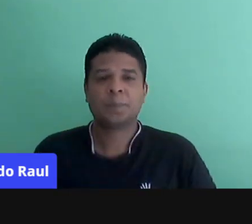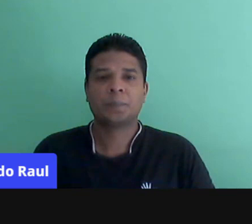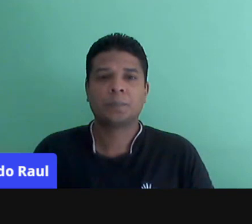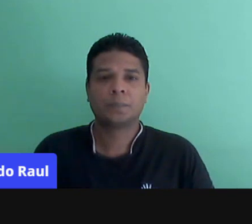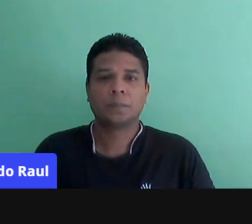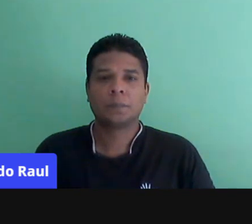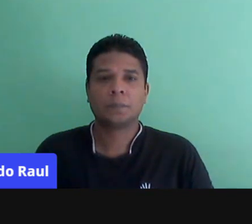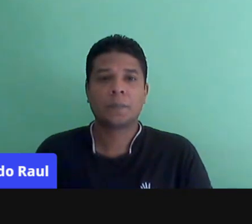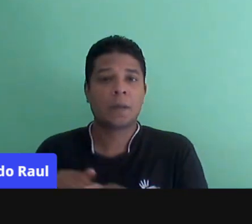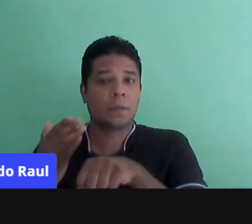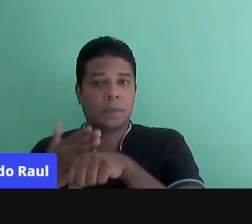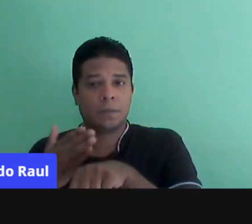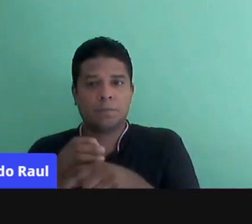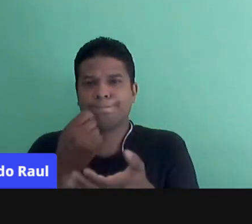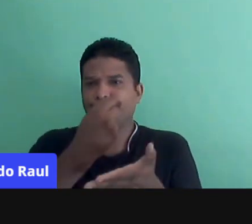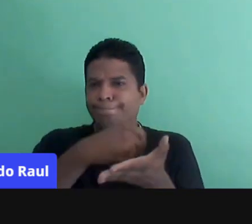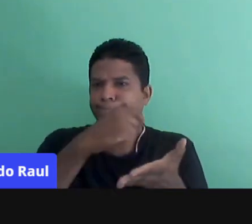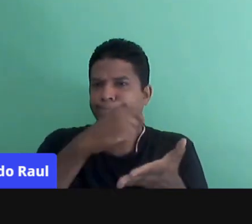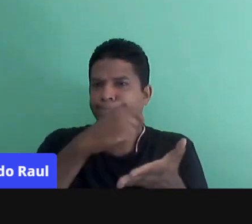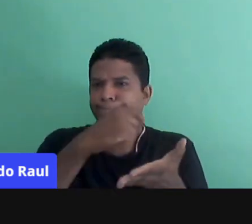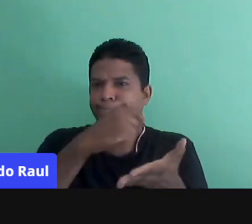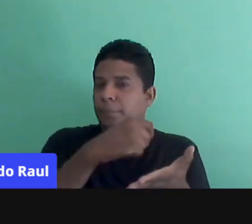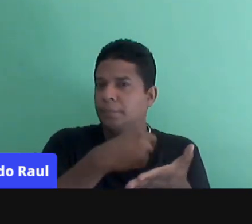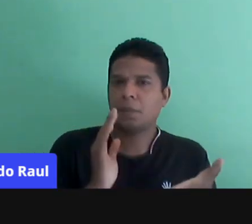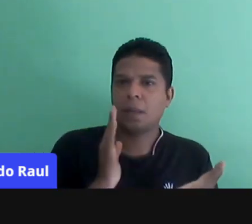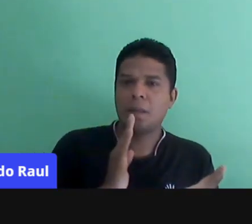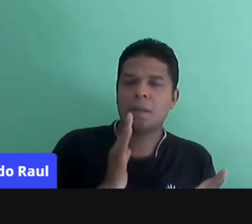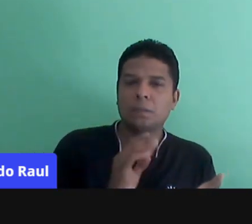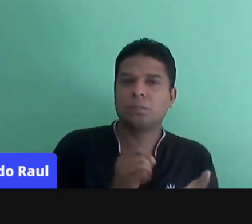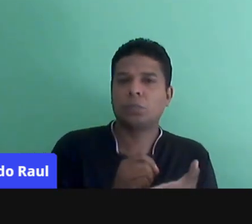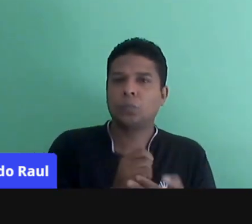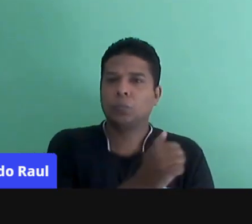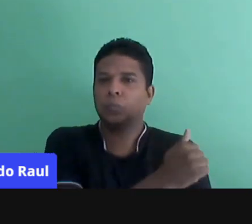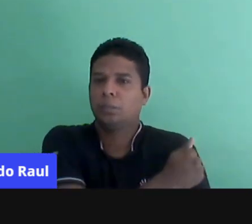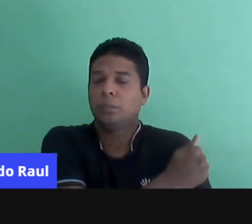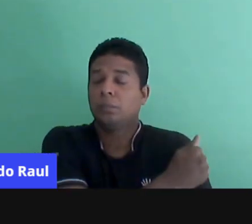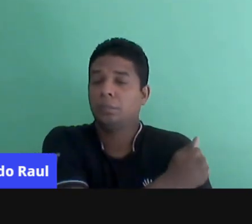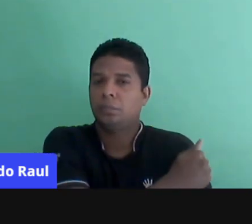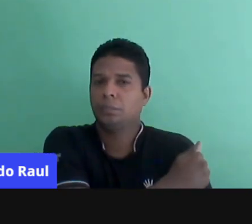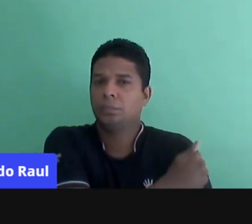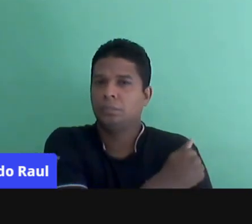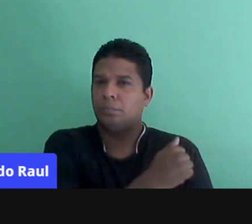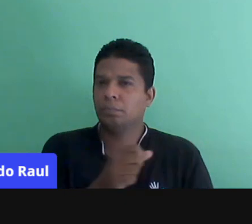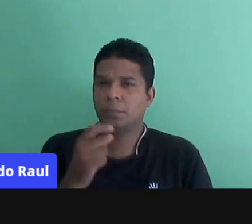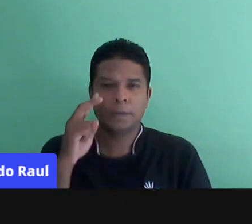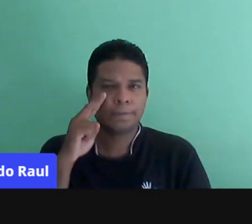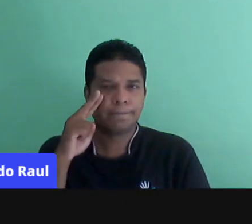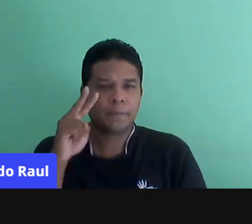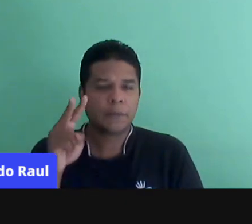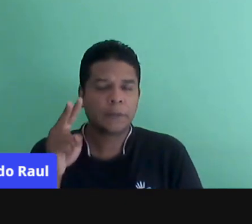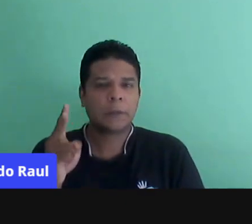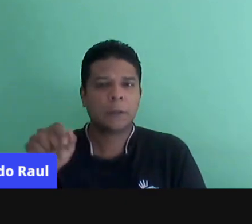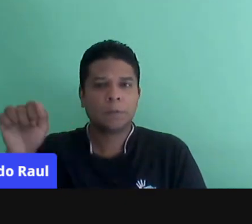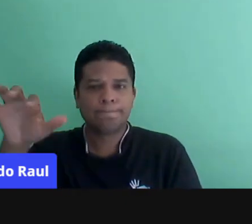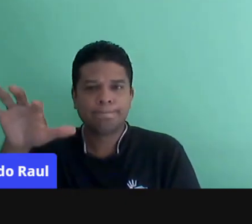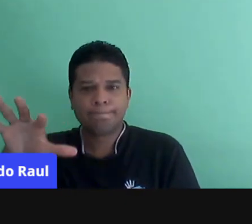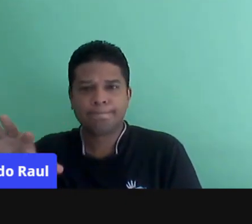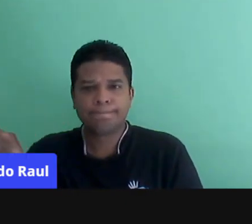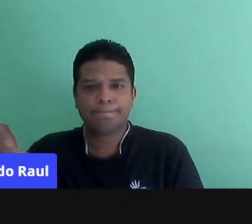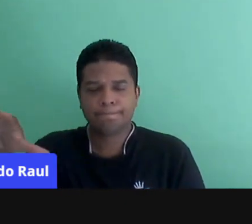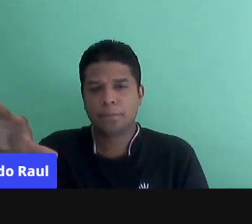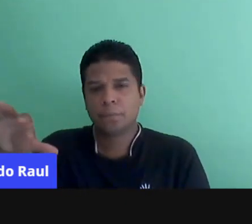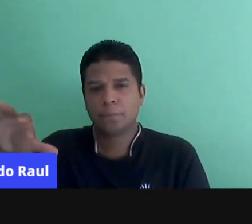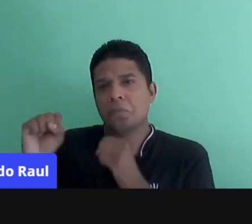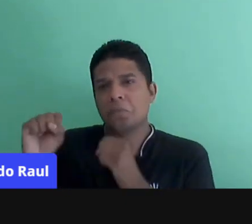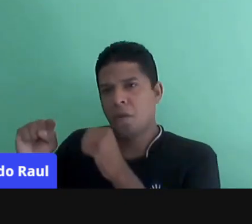tendo práticas de escritas mais interessantes. Então, o aluno, ele se vê num momento, num espaço onde ele